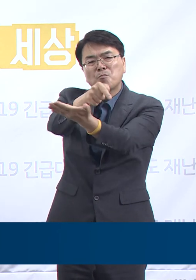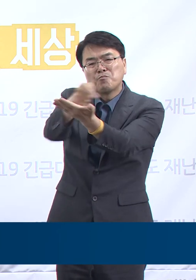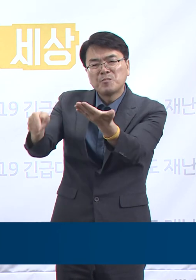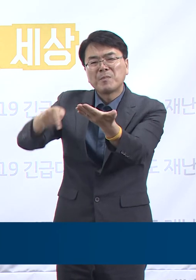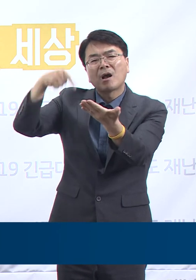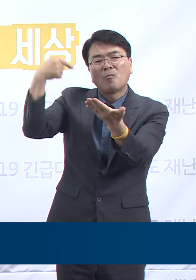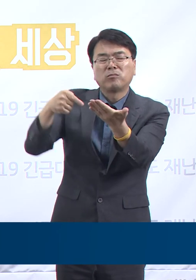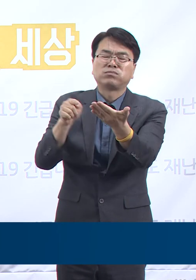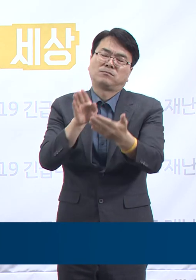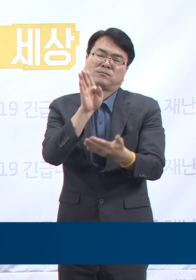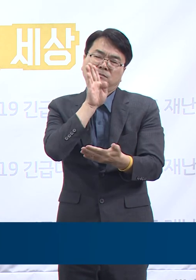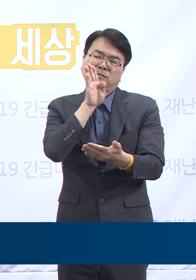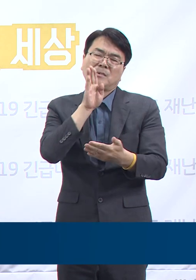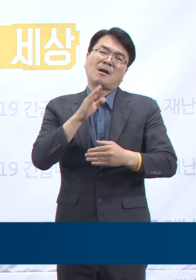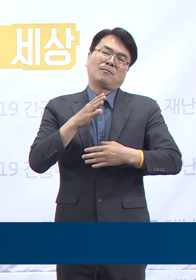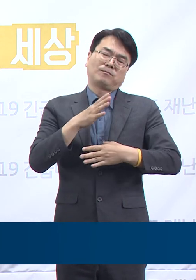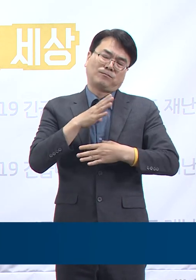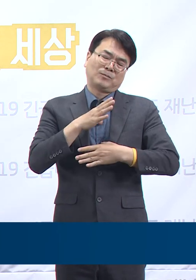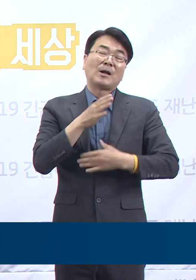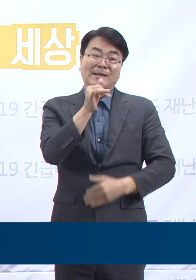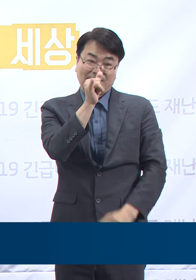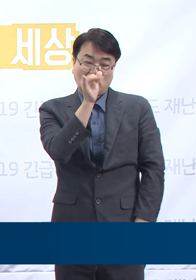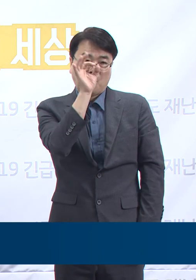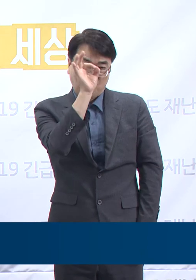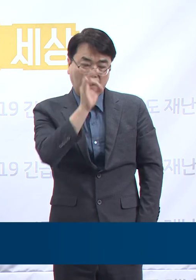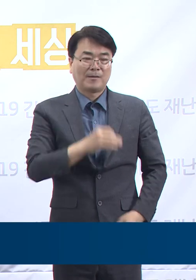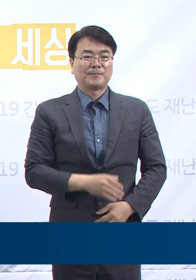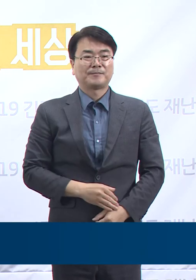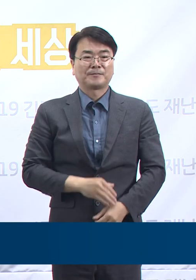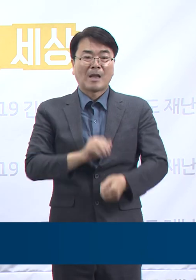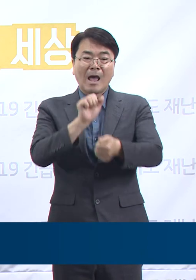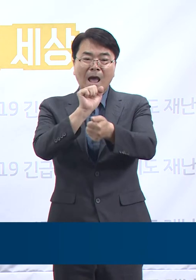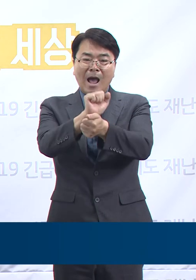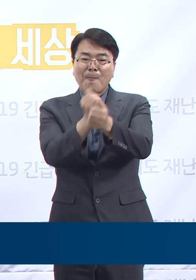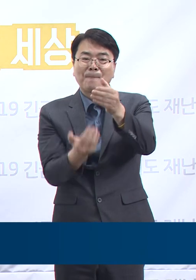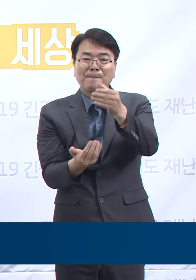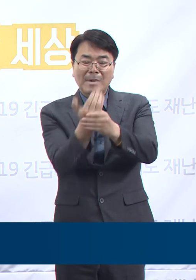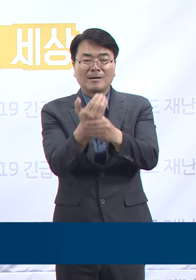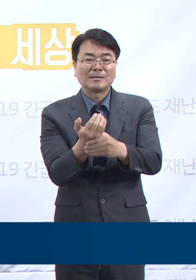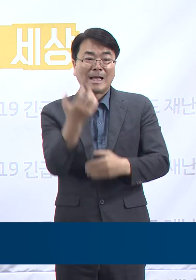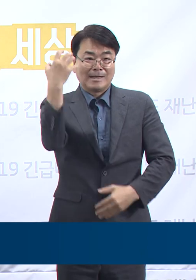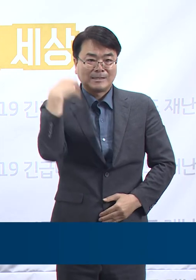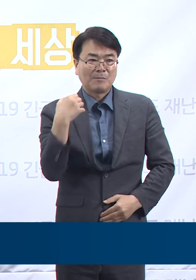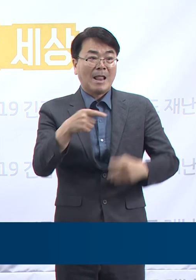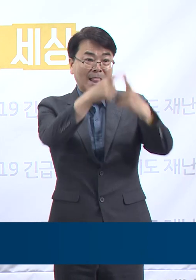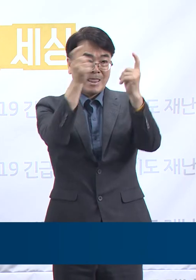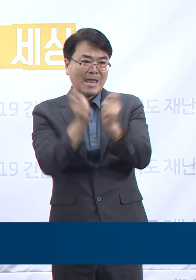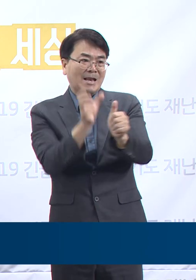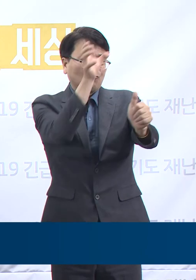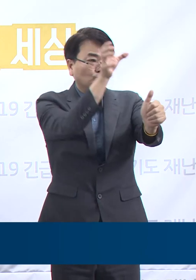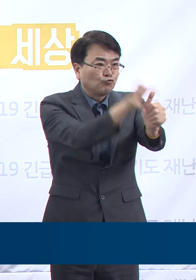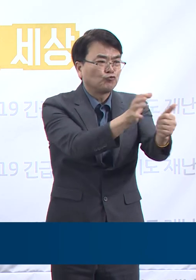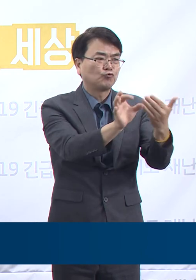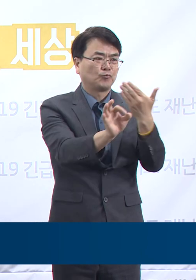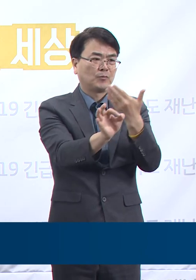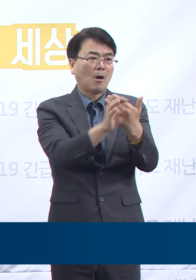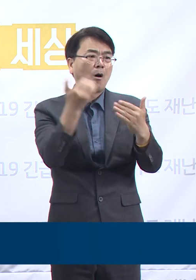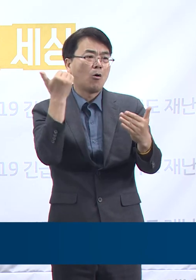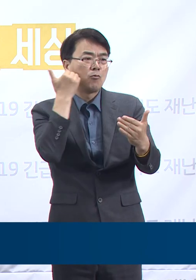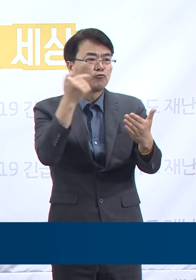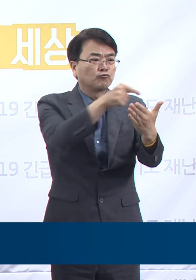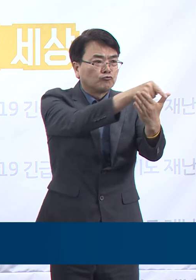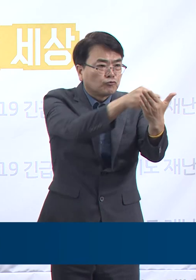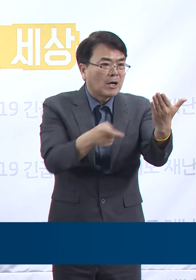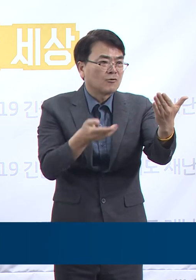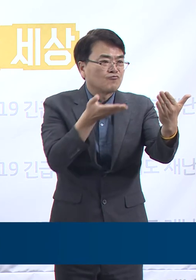두려워하고 있다는 점을 알 수 있습니다. 감염 발생의 책임을 개인에게 돌리면 가해자 대 피해자 구도로